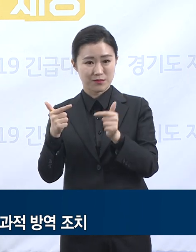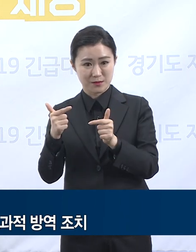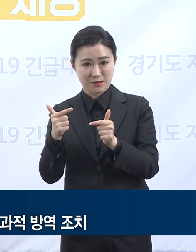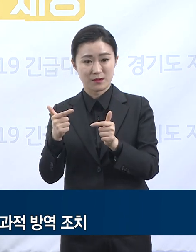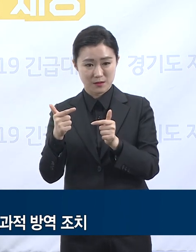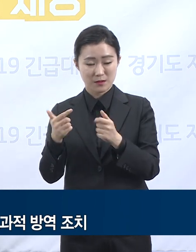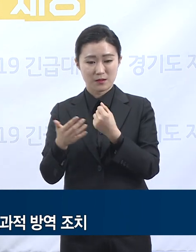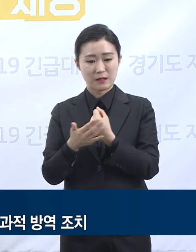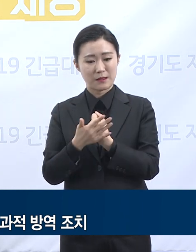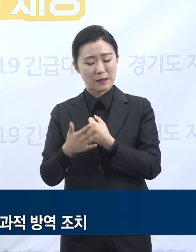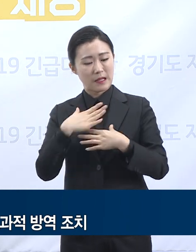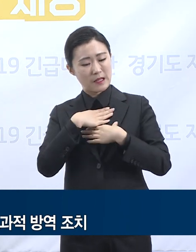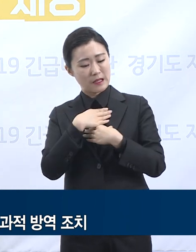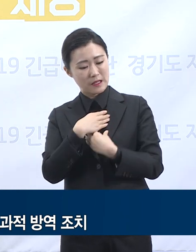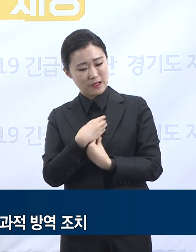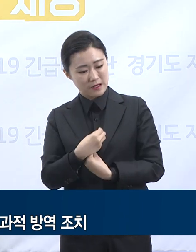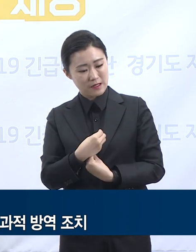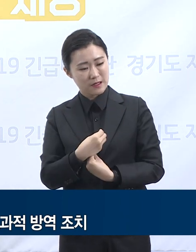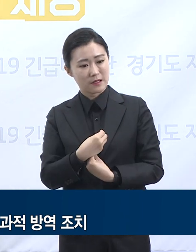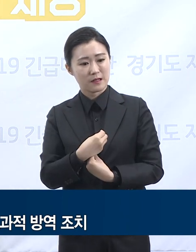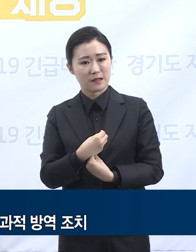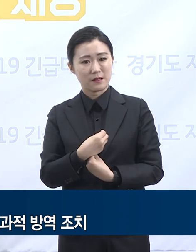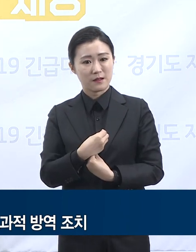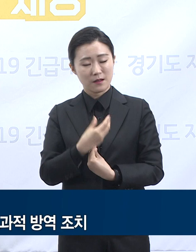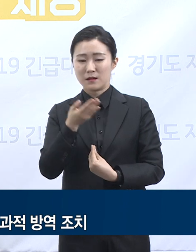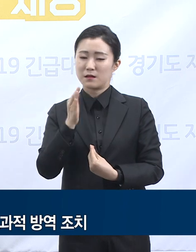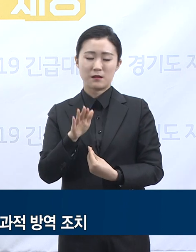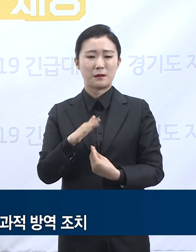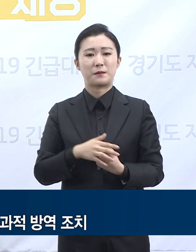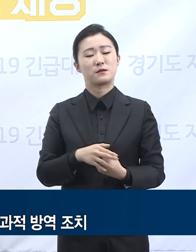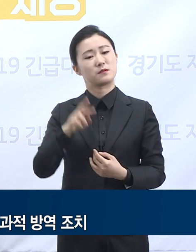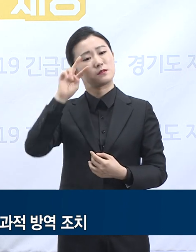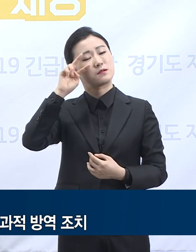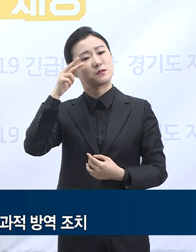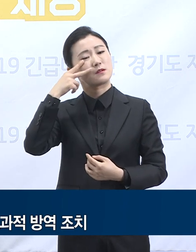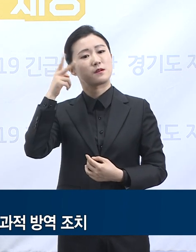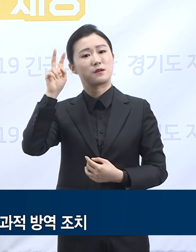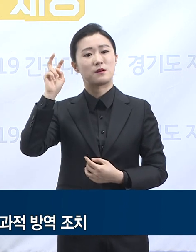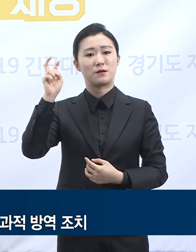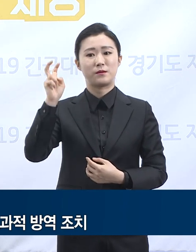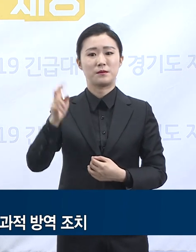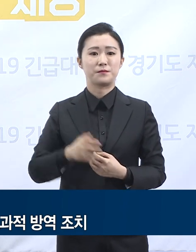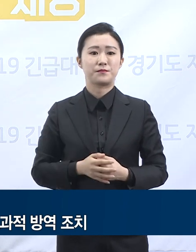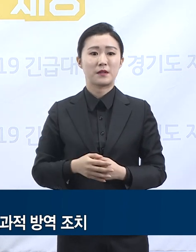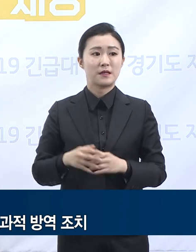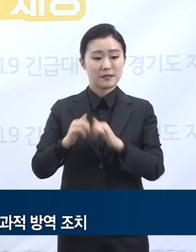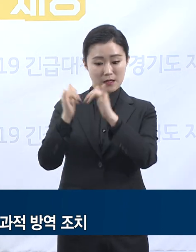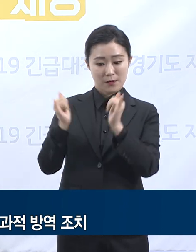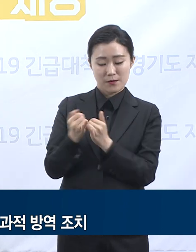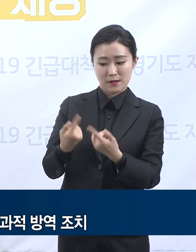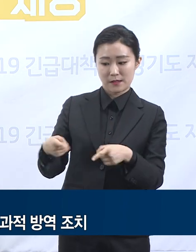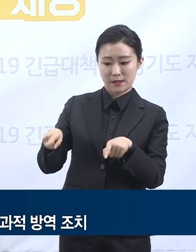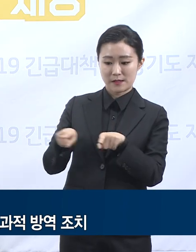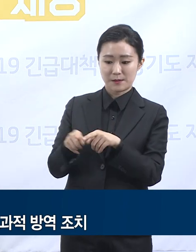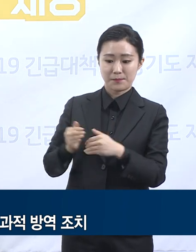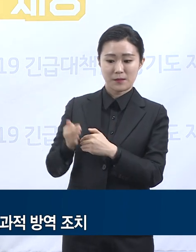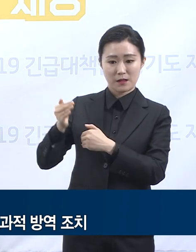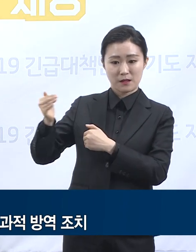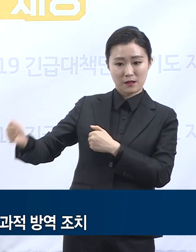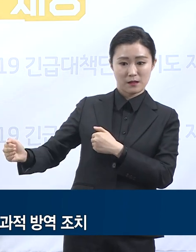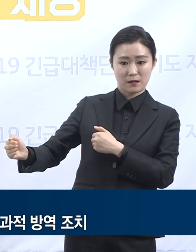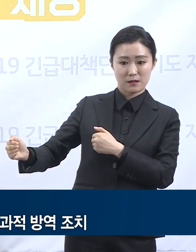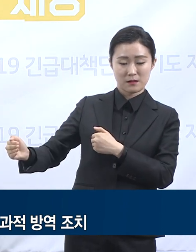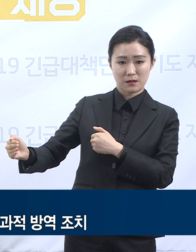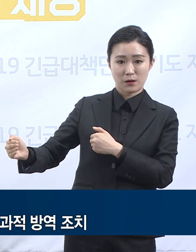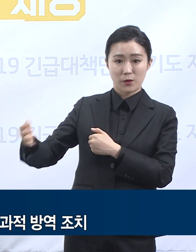그건 착시 현상이었을 수도 있습니다. 사회가 다같이 실천해낸 거리 두기 효과는 그 실행 후 몇 주 뒤에